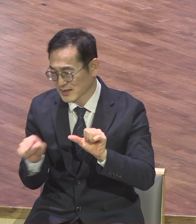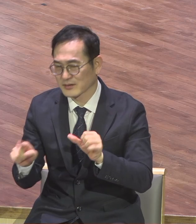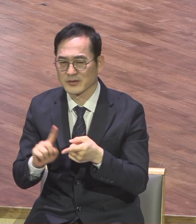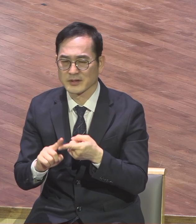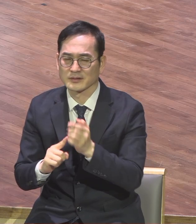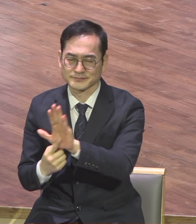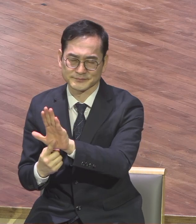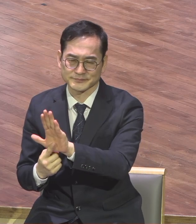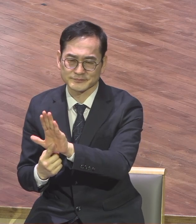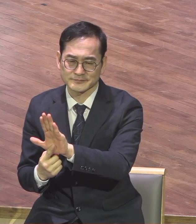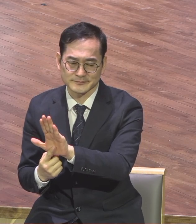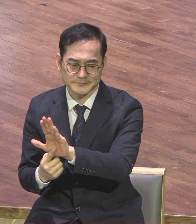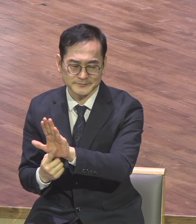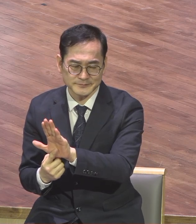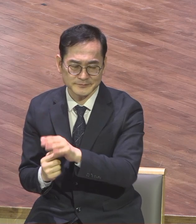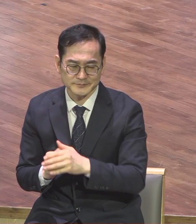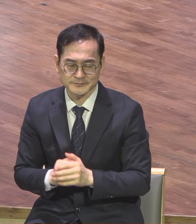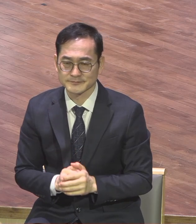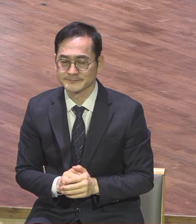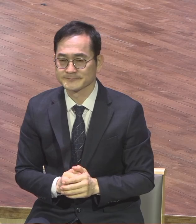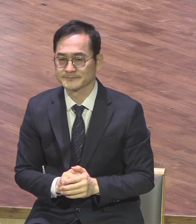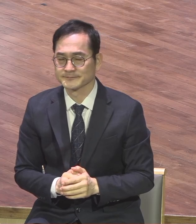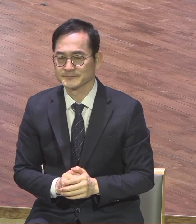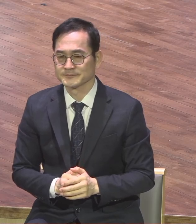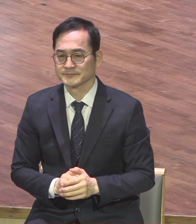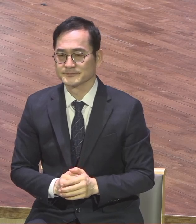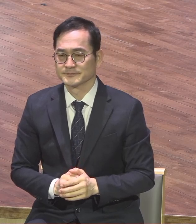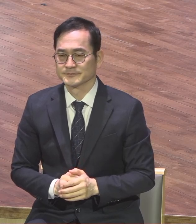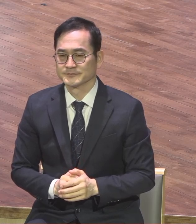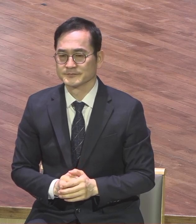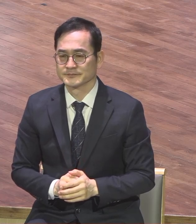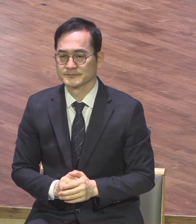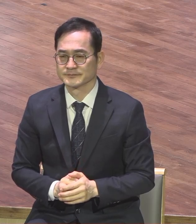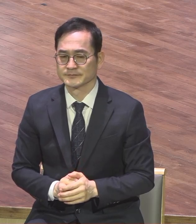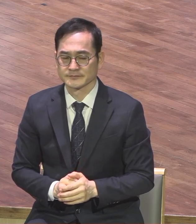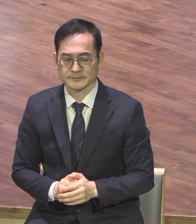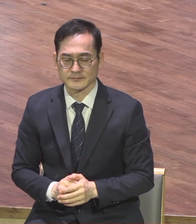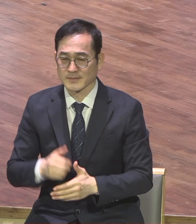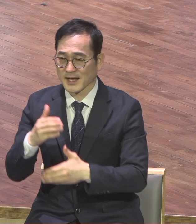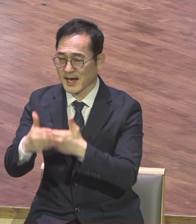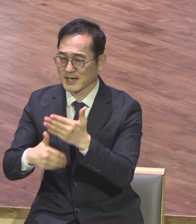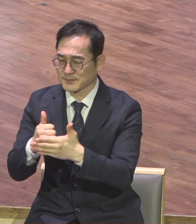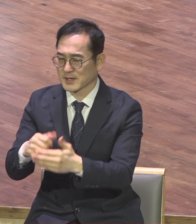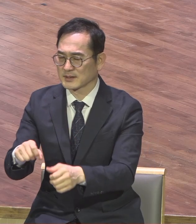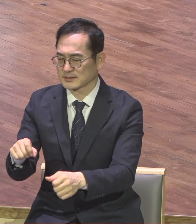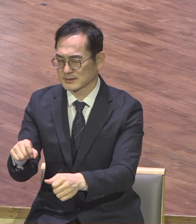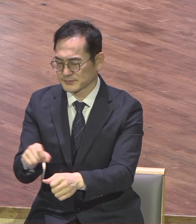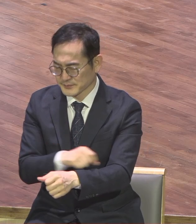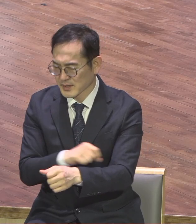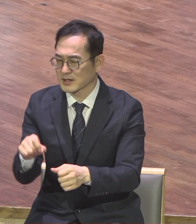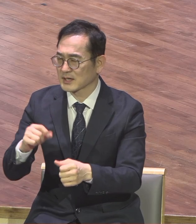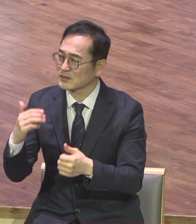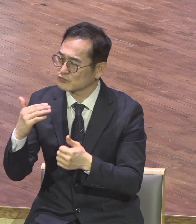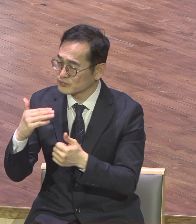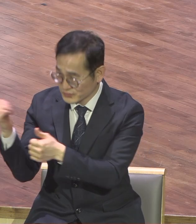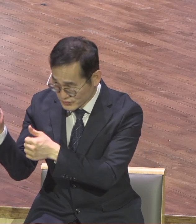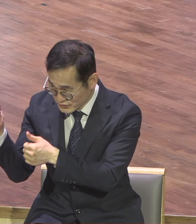은약적 도전에 앞서서 무엇보다도 우리가 하나님의 특별한 부르심을 받았다 내가